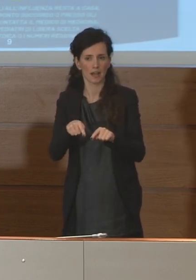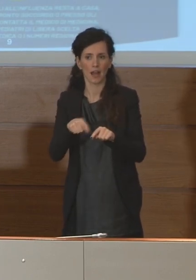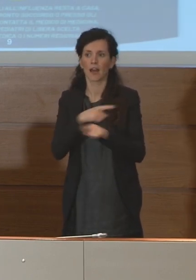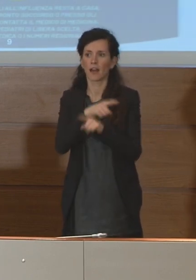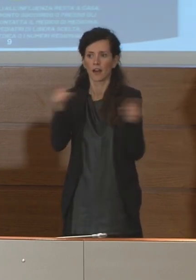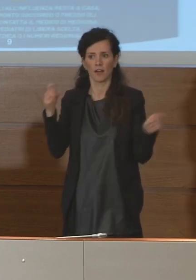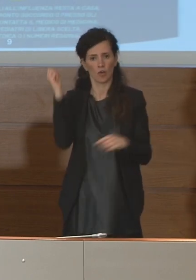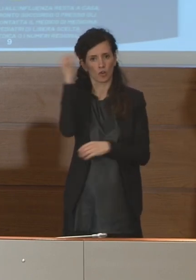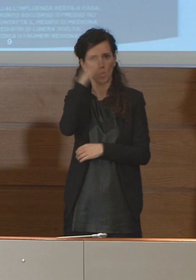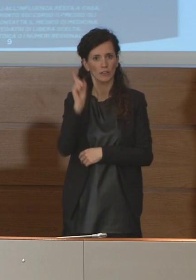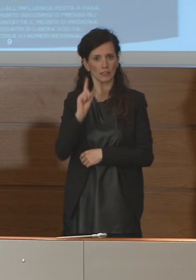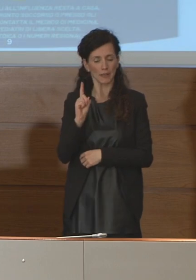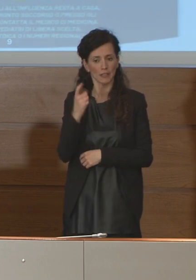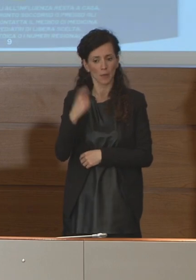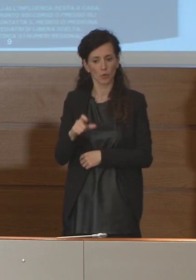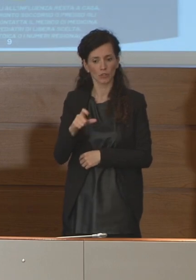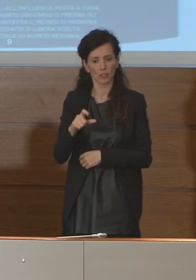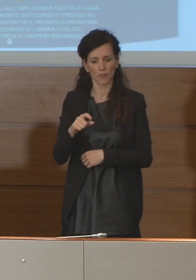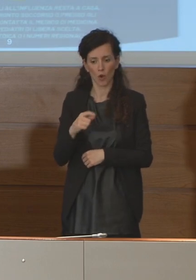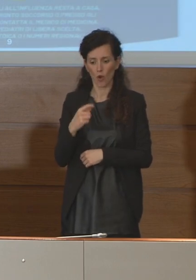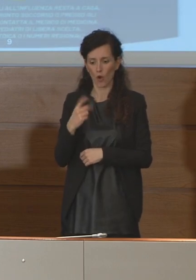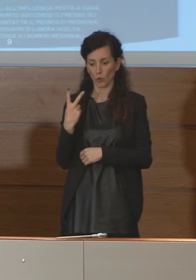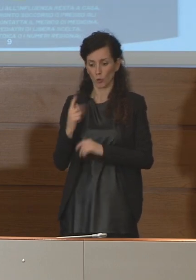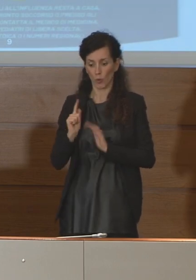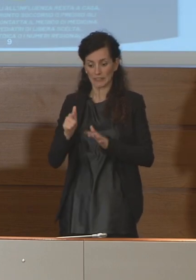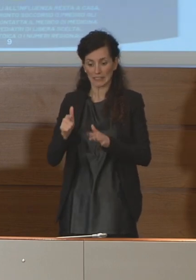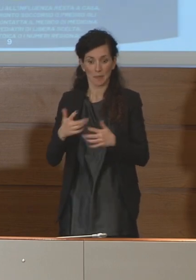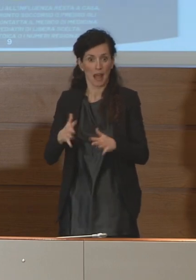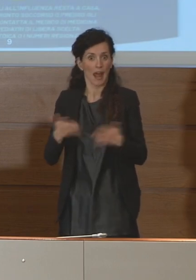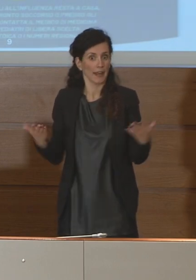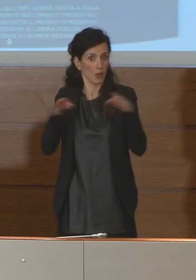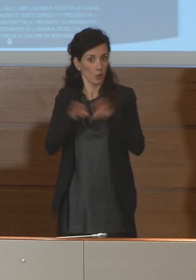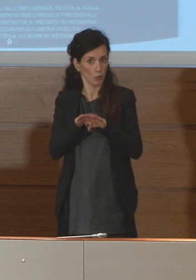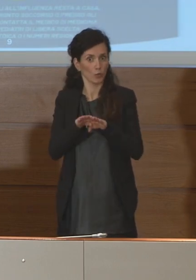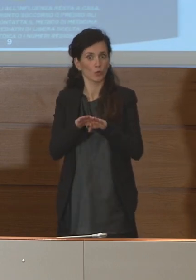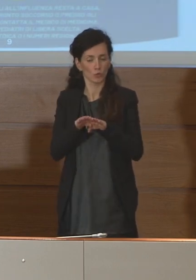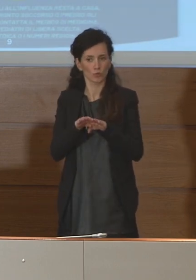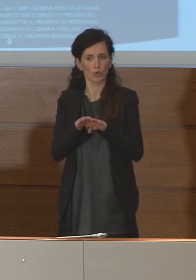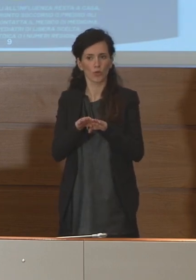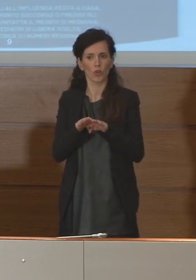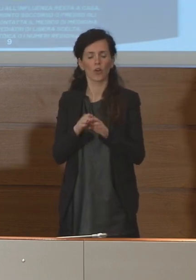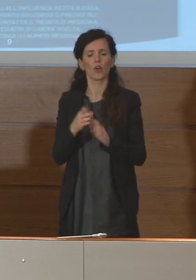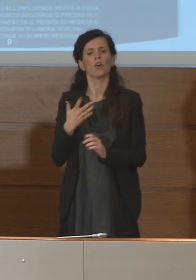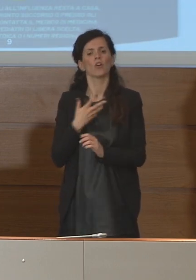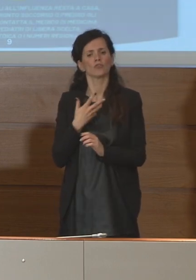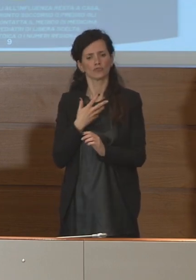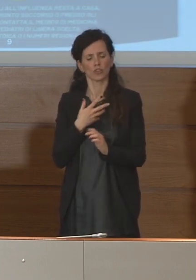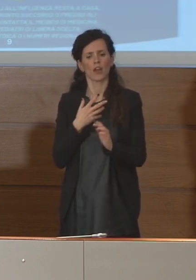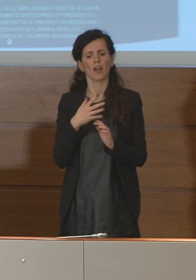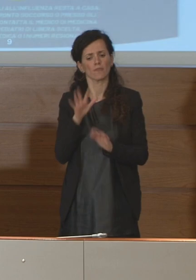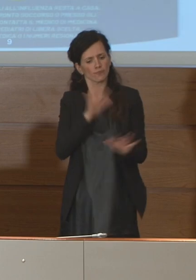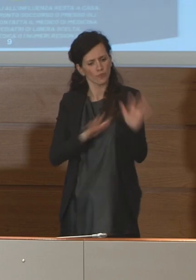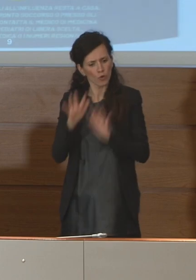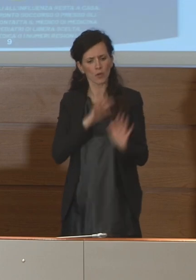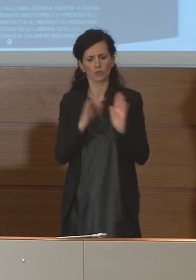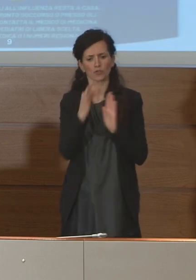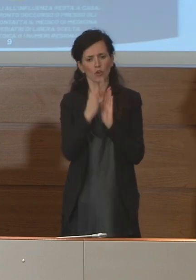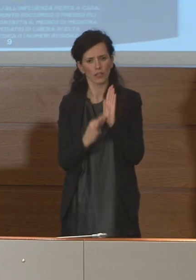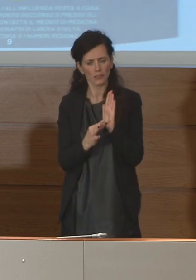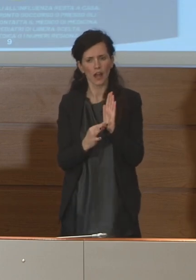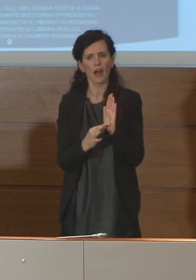in fase di chiusura delle prime due settimane. Abbiamo dati di letteratura. Il primo dato è che